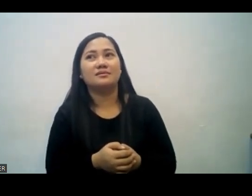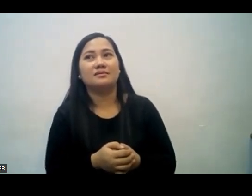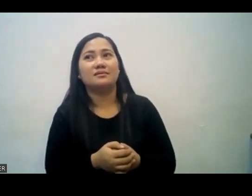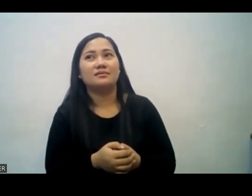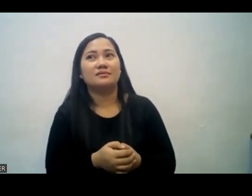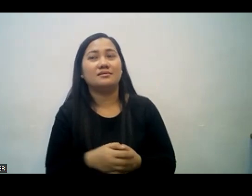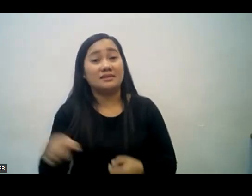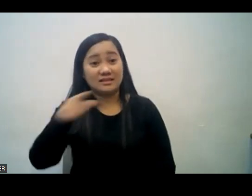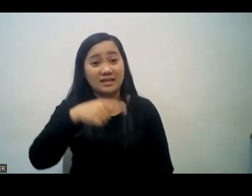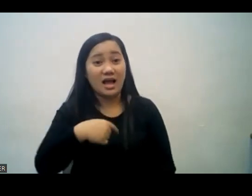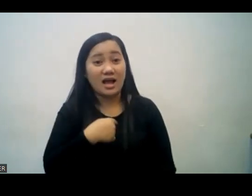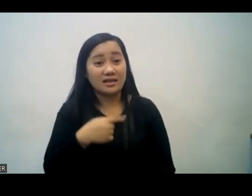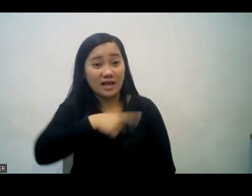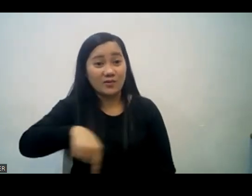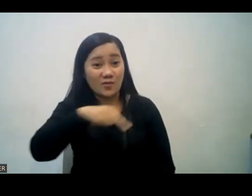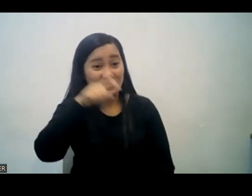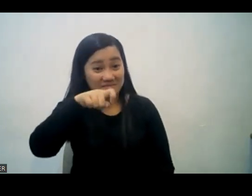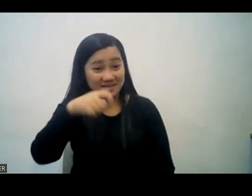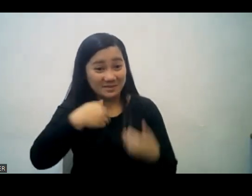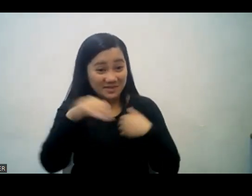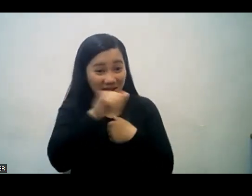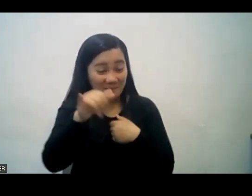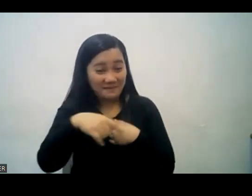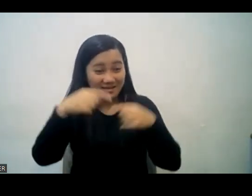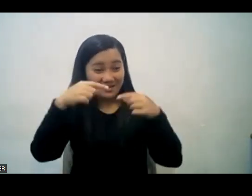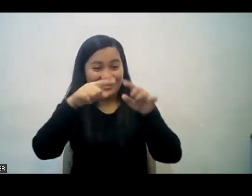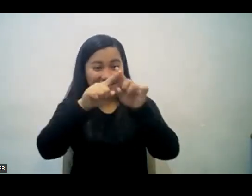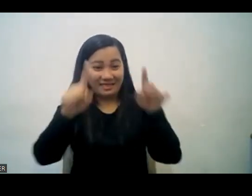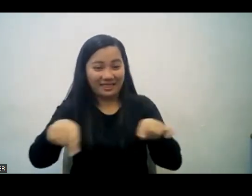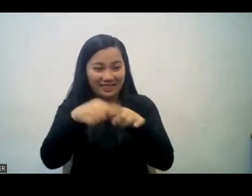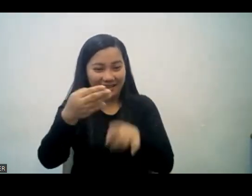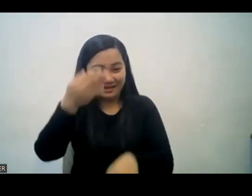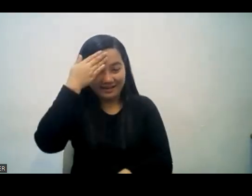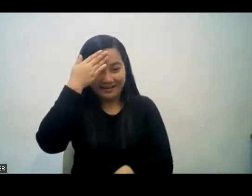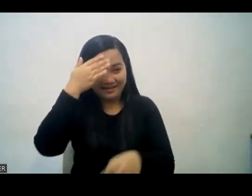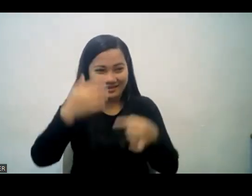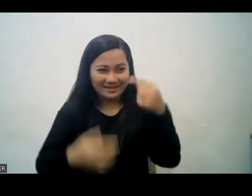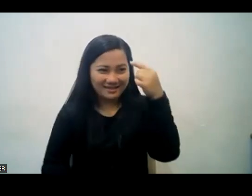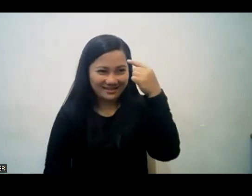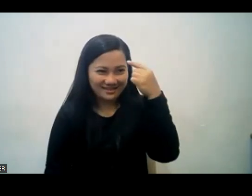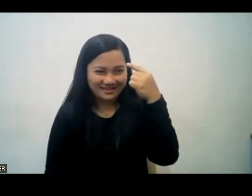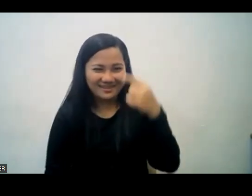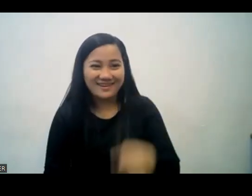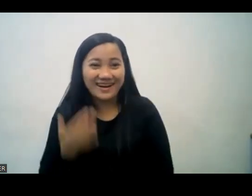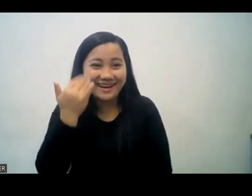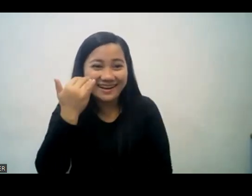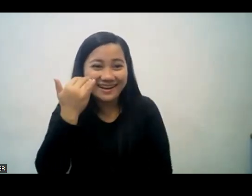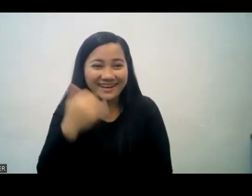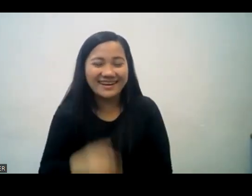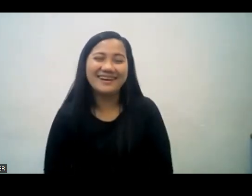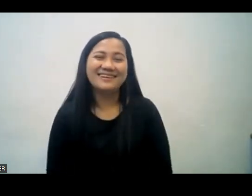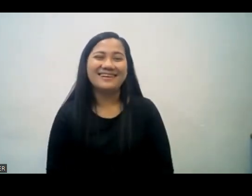my forehead. Kaya tayo rin kinakailangan na meron din po tayong sign board mas kimaging dito sa ating no. if somebody